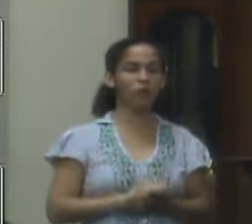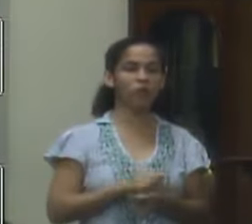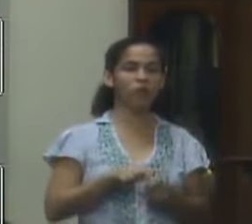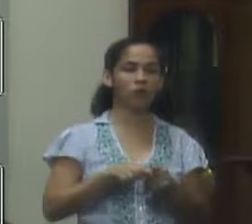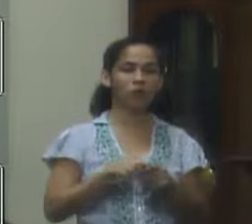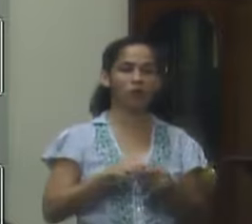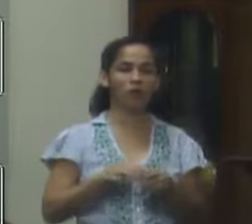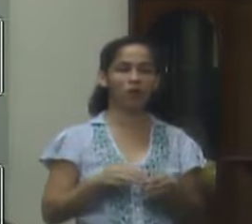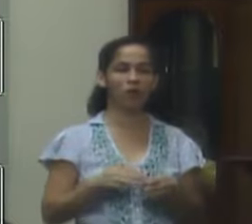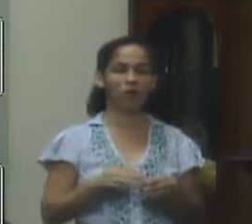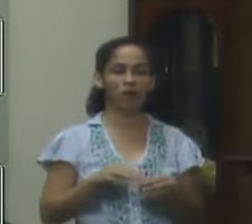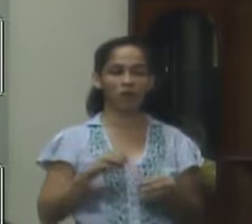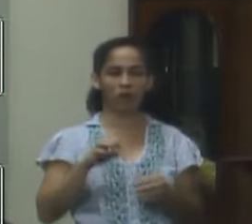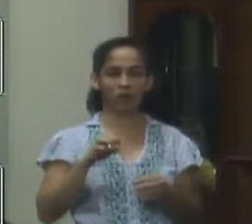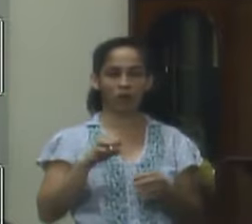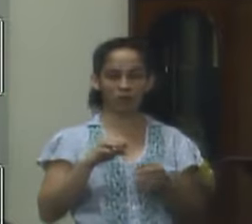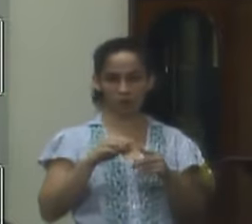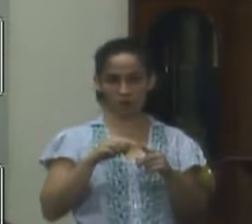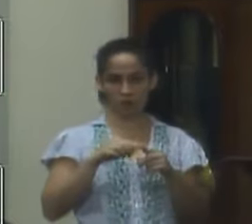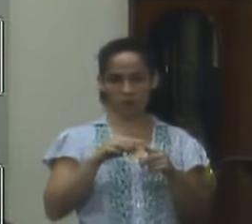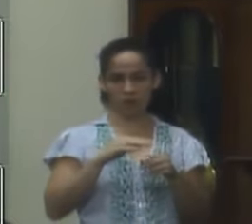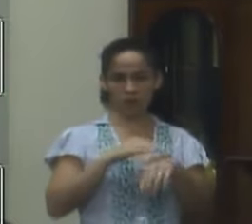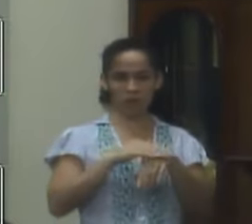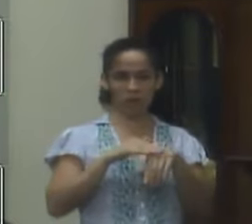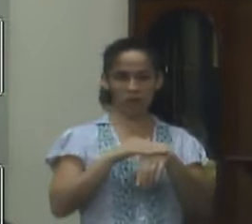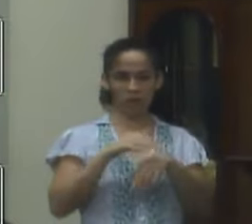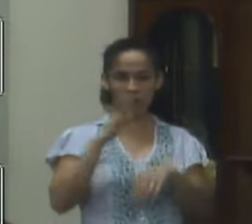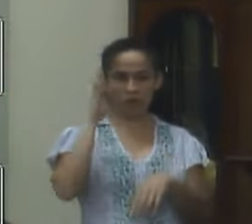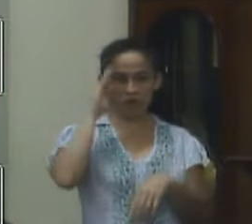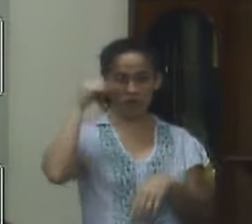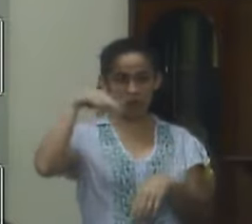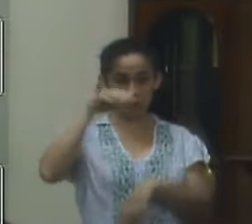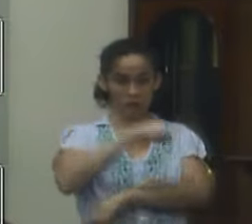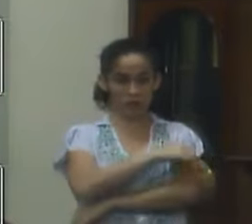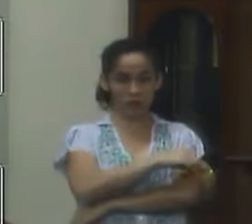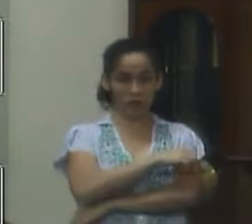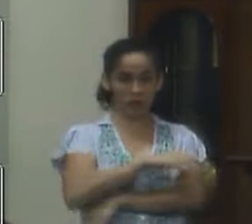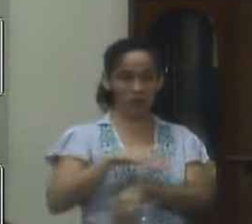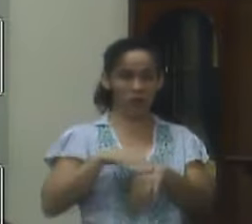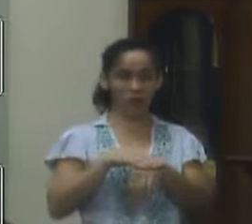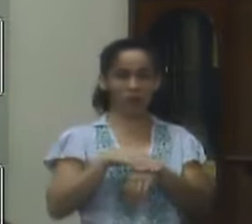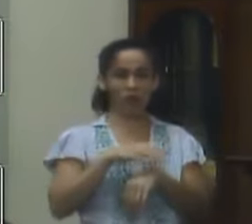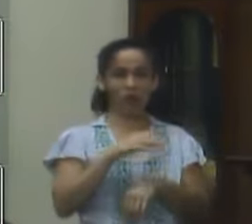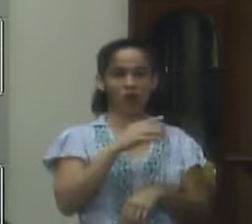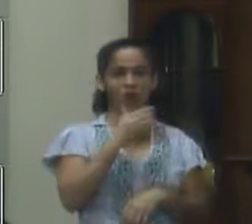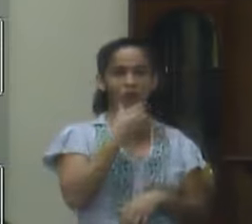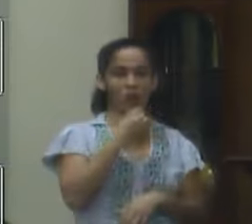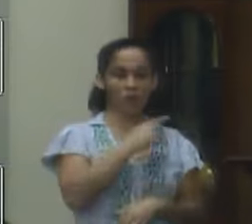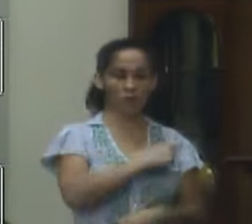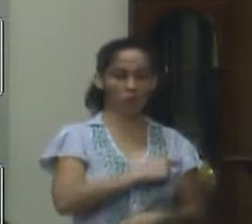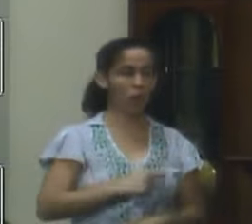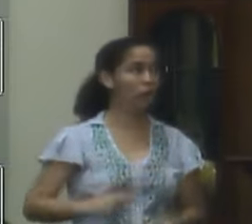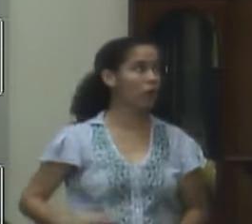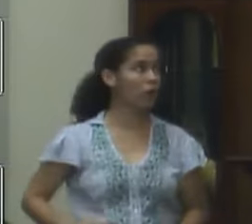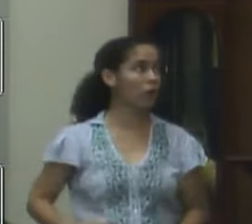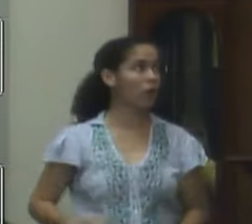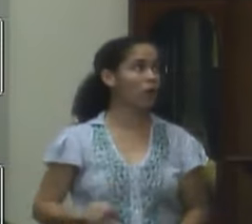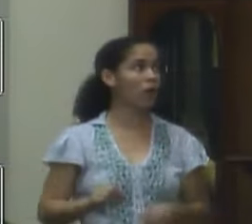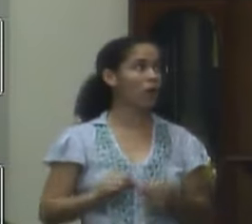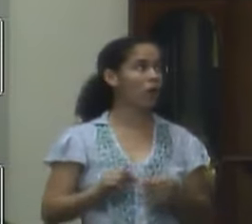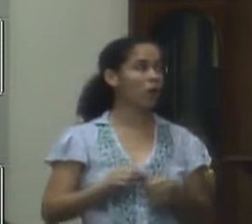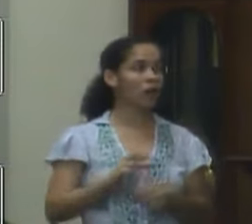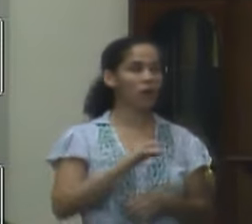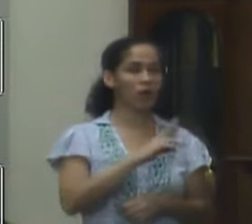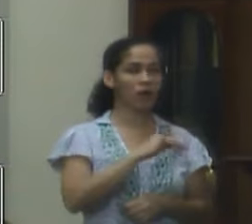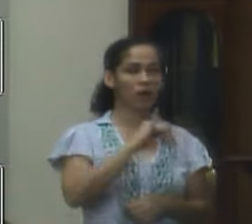-feira no Rio de Janeiro conversar com o nosso governador Francisco Dornelles em relação porque o trem vai usar lá a RJ